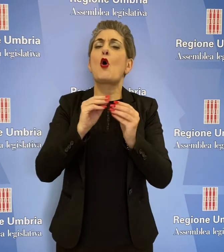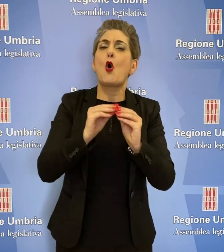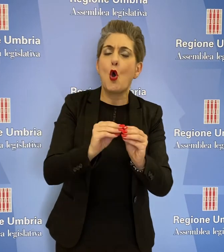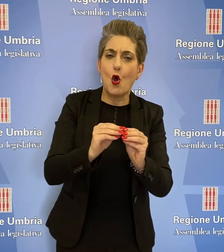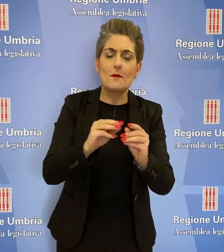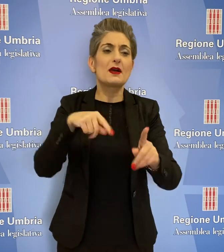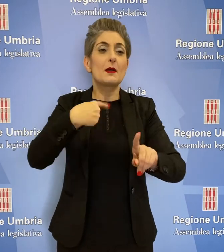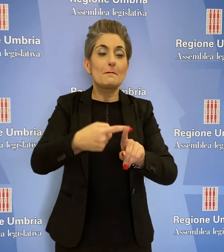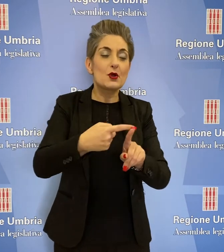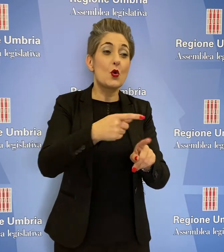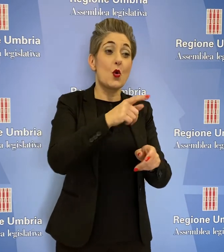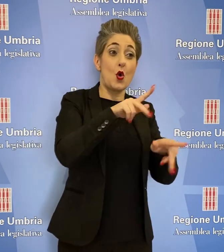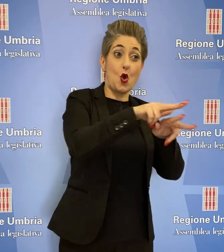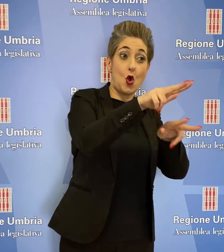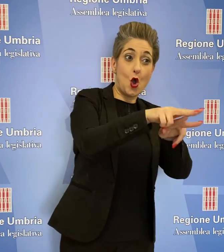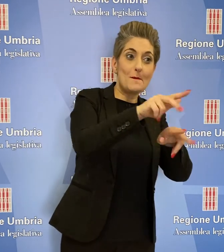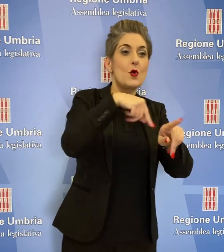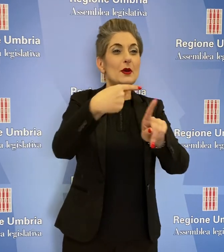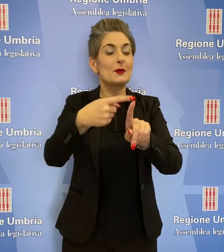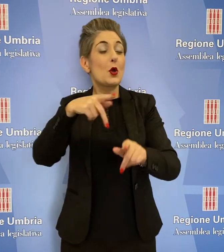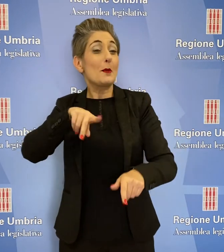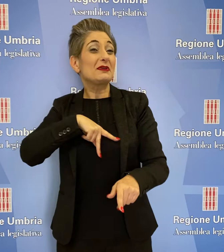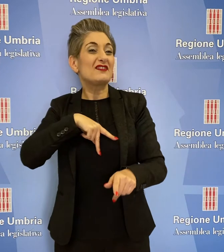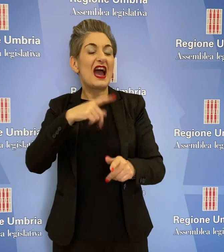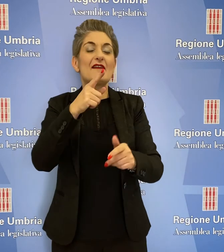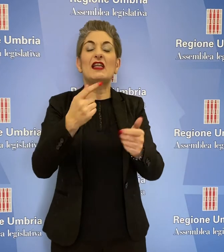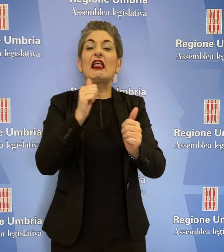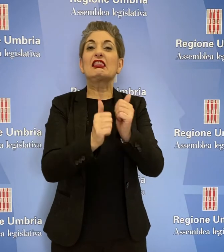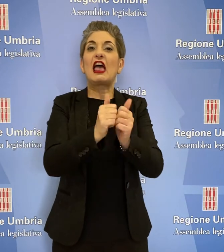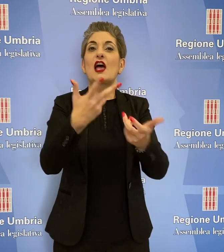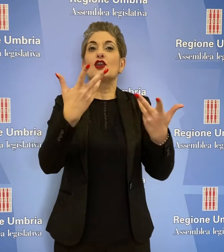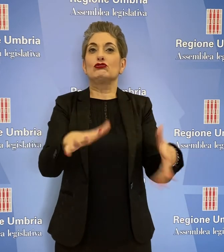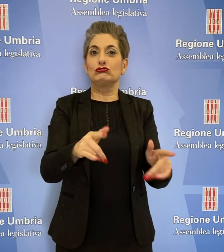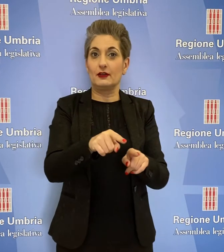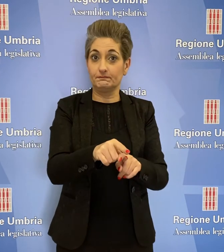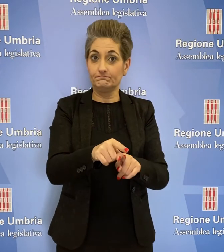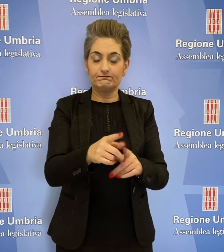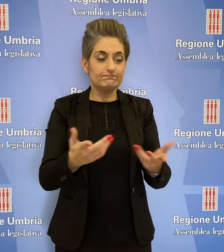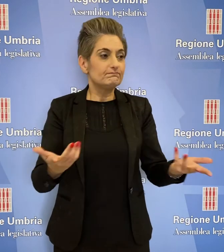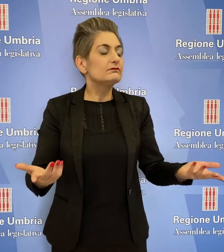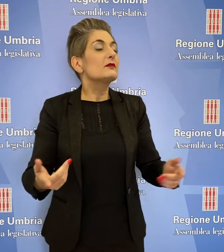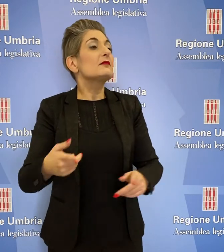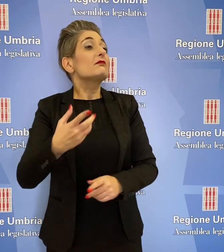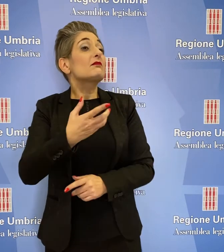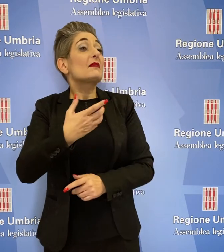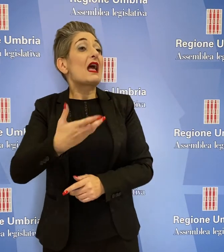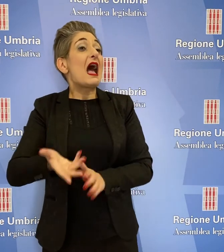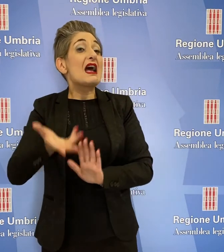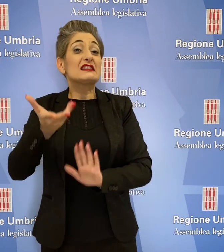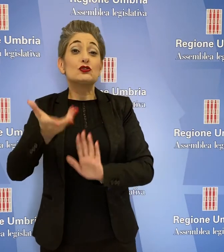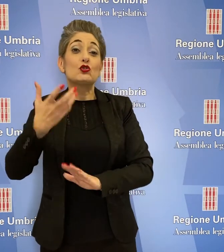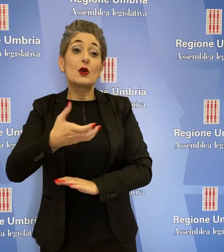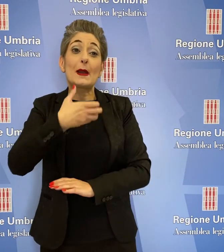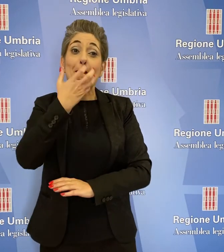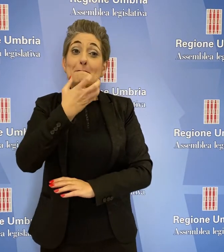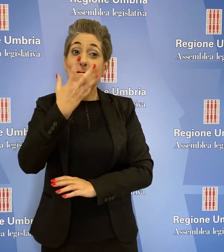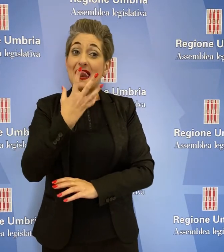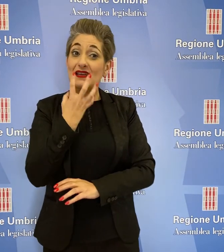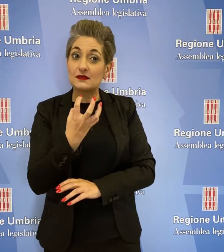comuni e ai privati danneggiati. L'assessore Mela Secche ha risposto che da